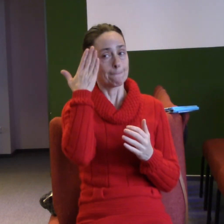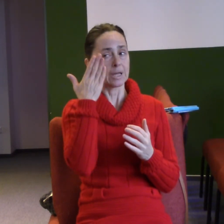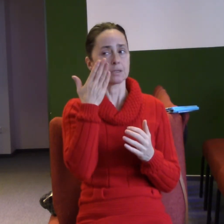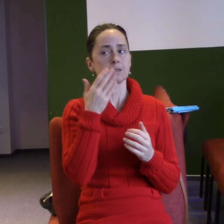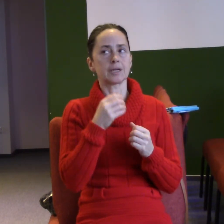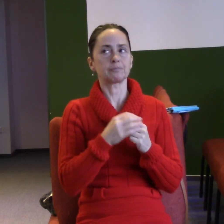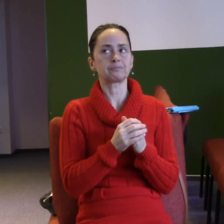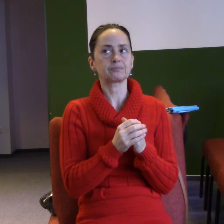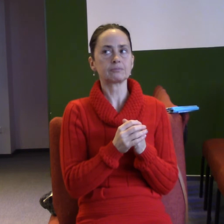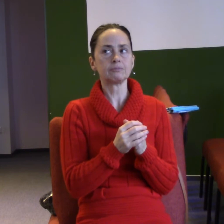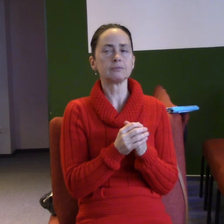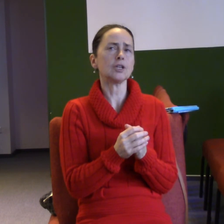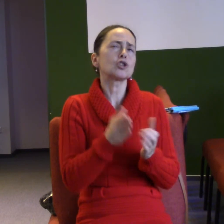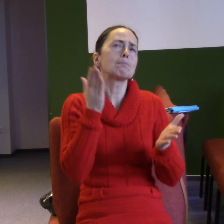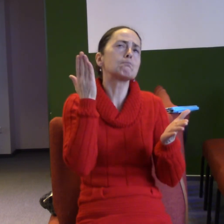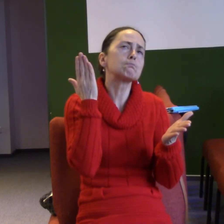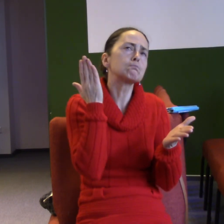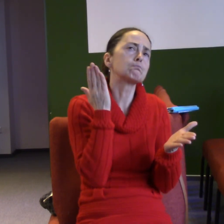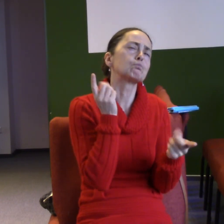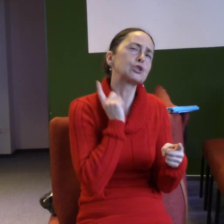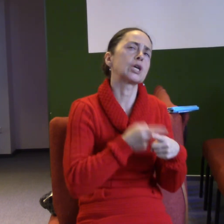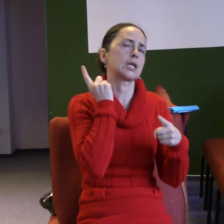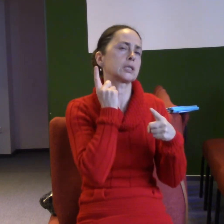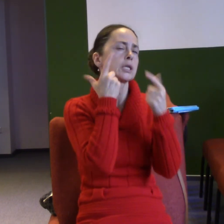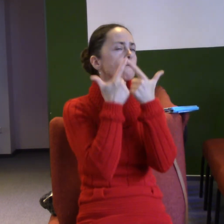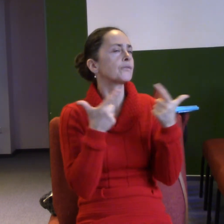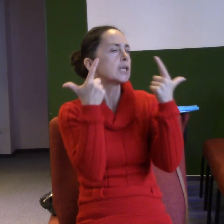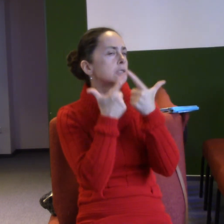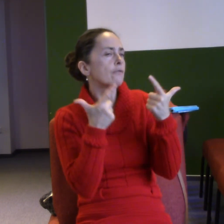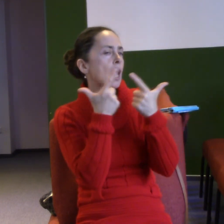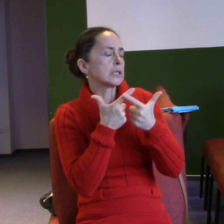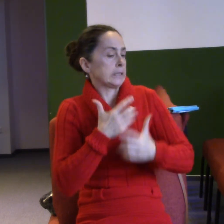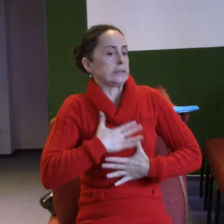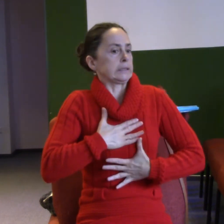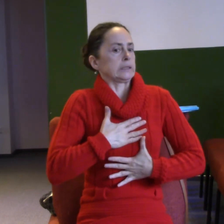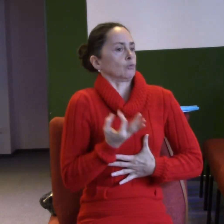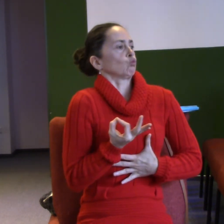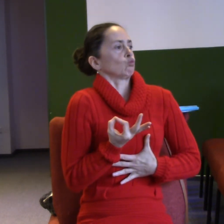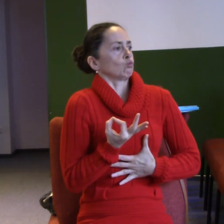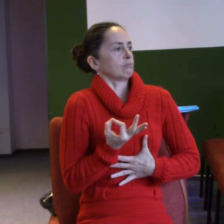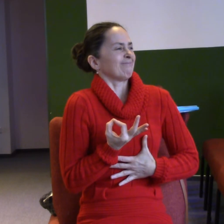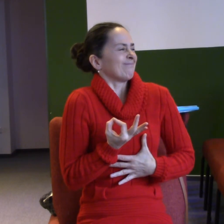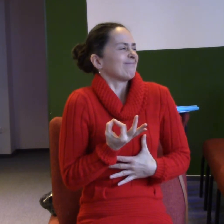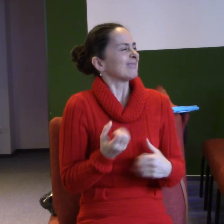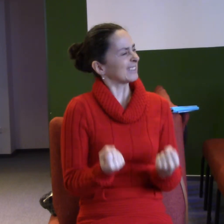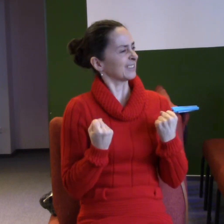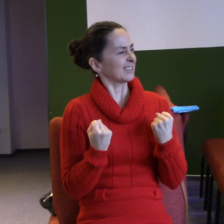nějak definovat. Myslím si, že radost, kterou budeš prožívat, duchu svatém, bude u mého táty úplně jiná, než bude u mě, bude jiná